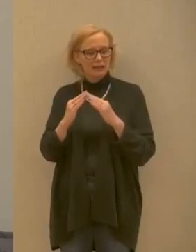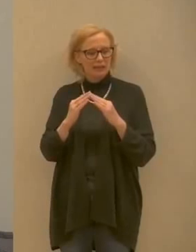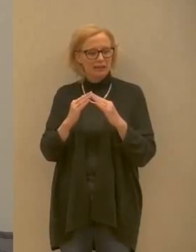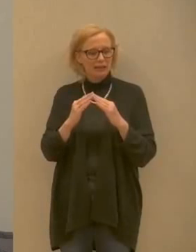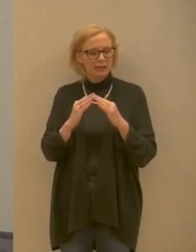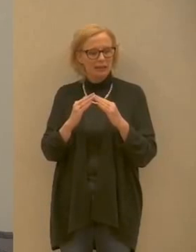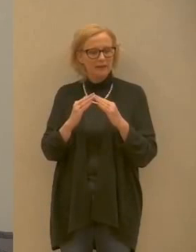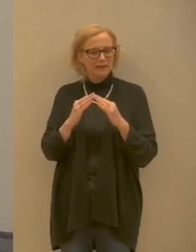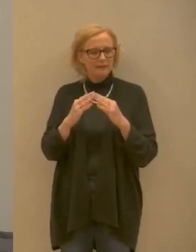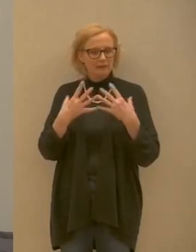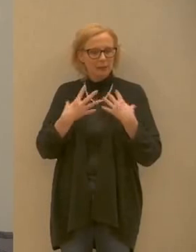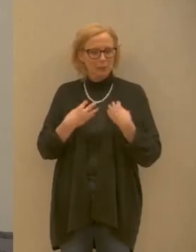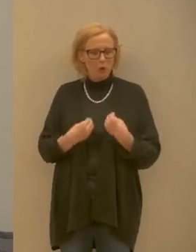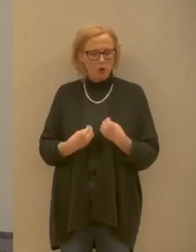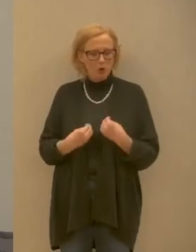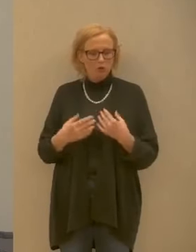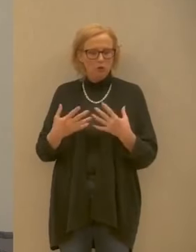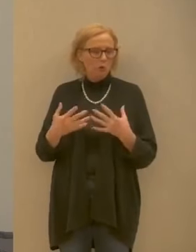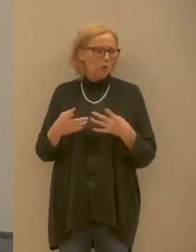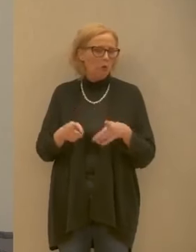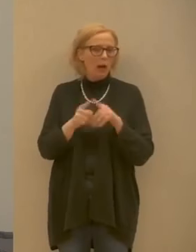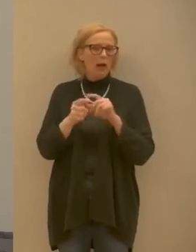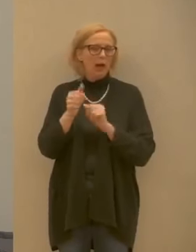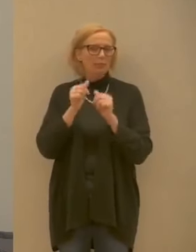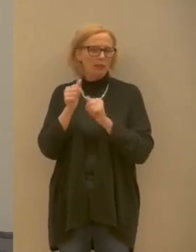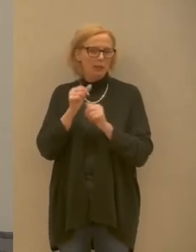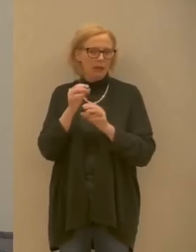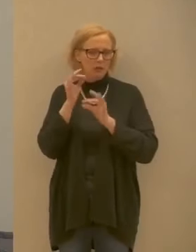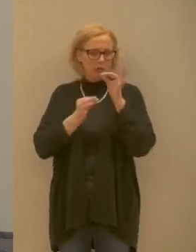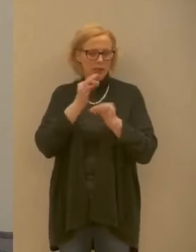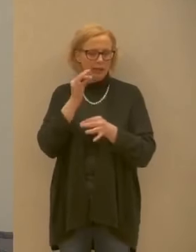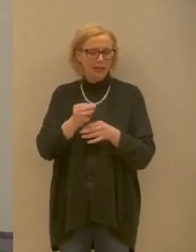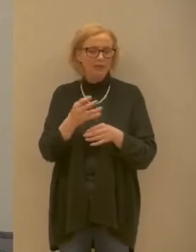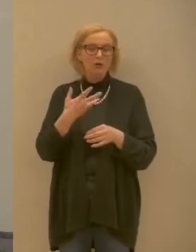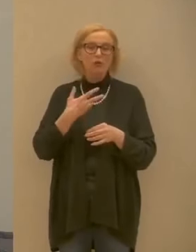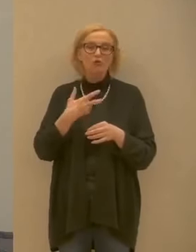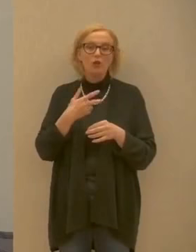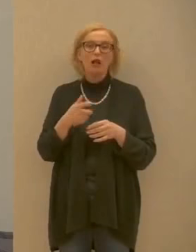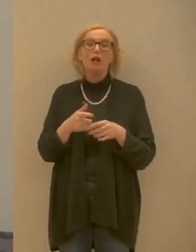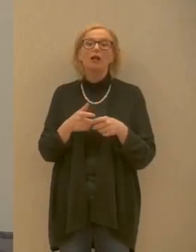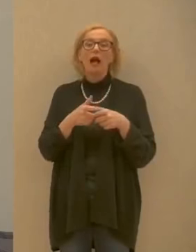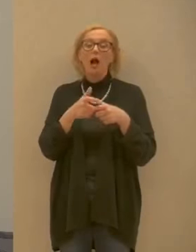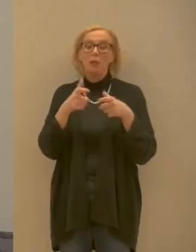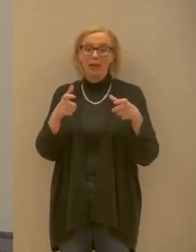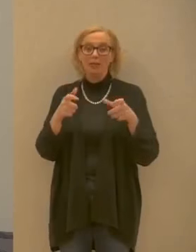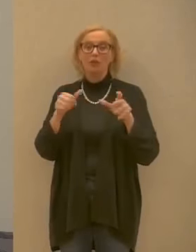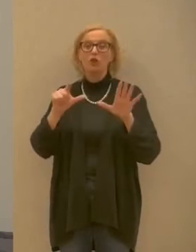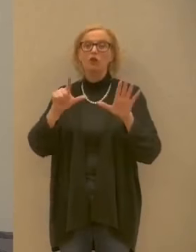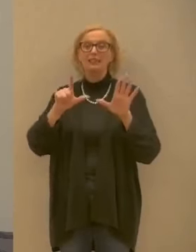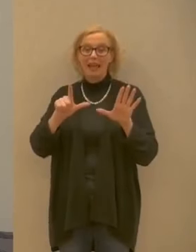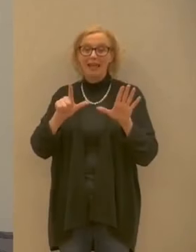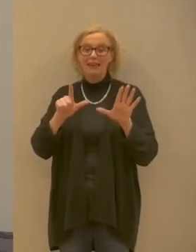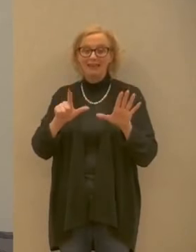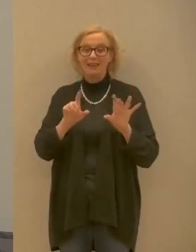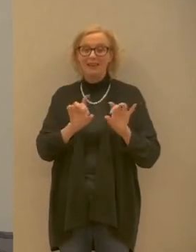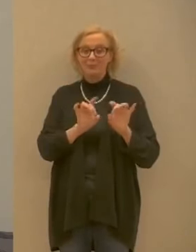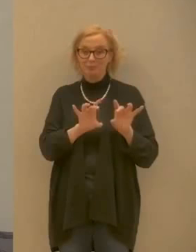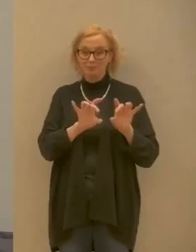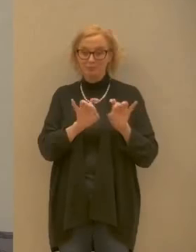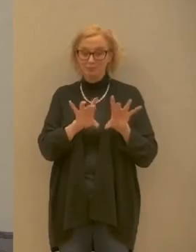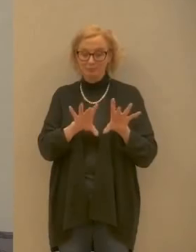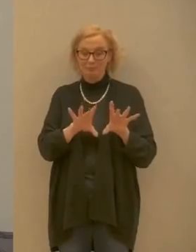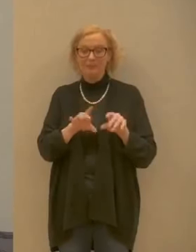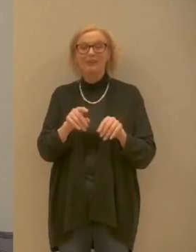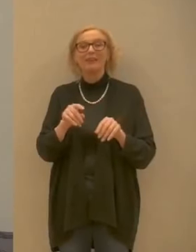di cui ho detto prima anche qui registriamo un incremento di sette casi nella RSA